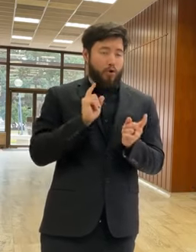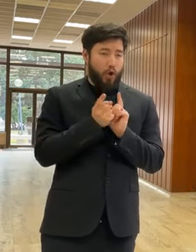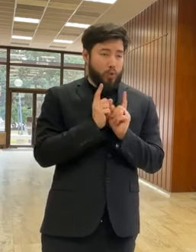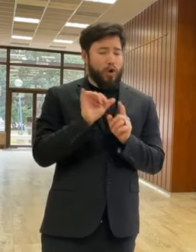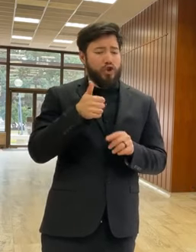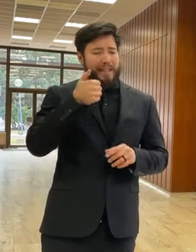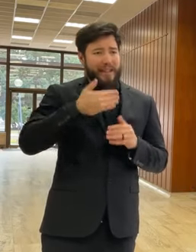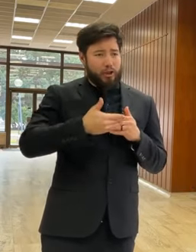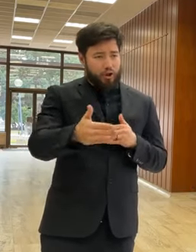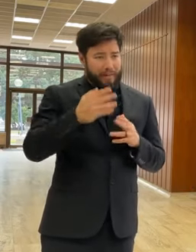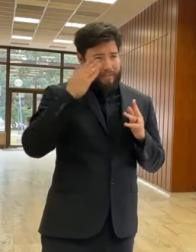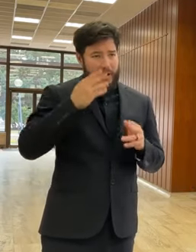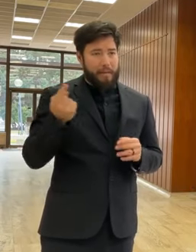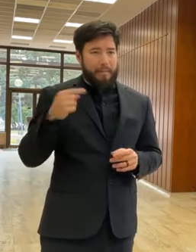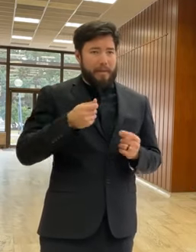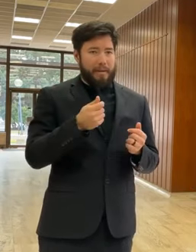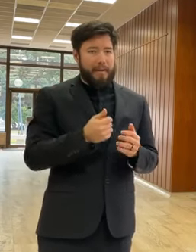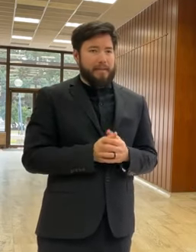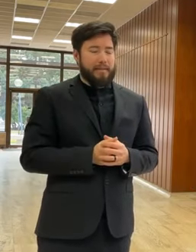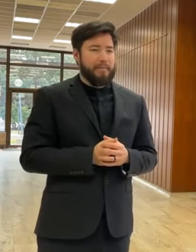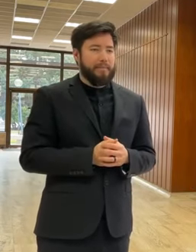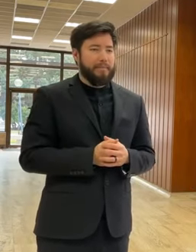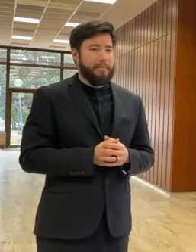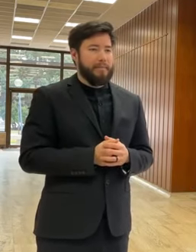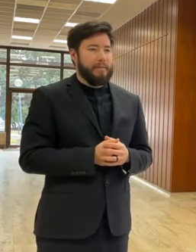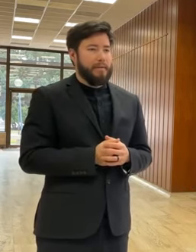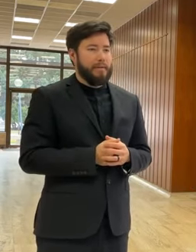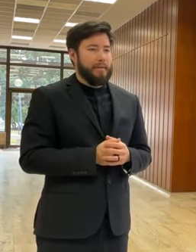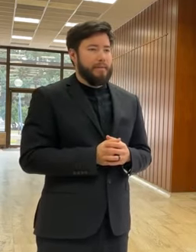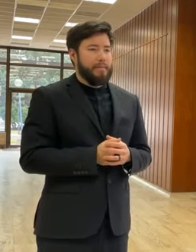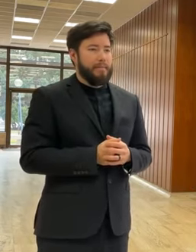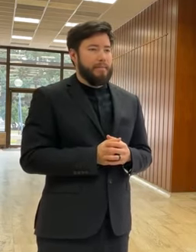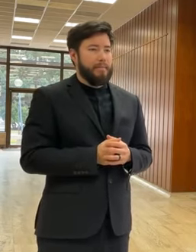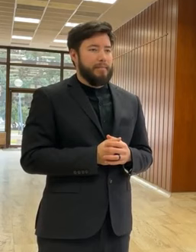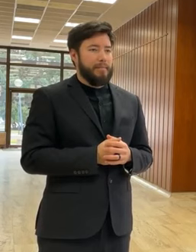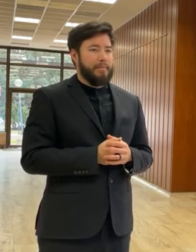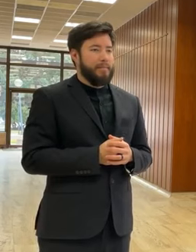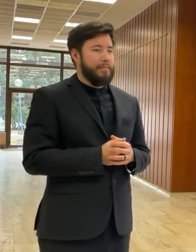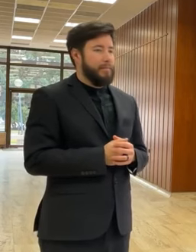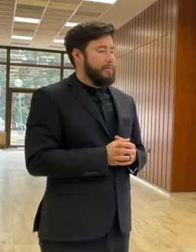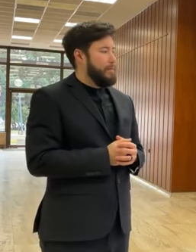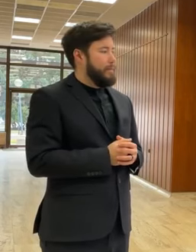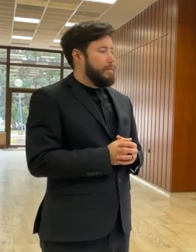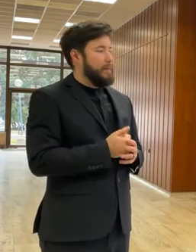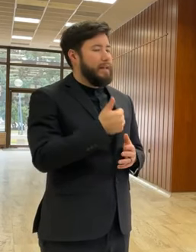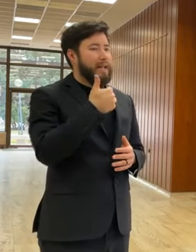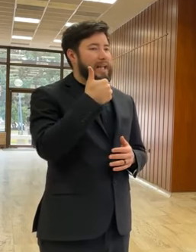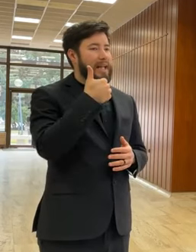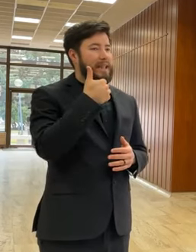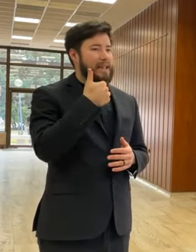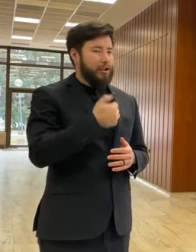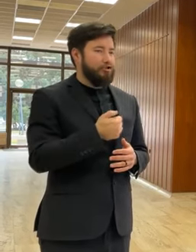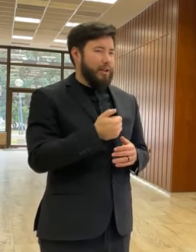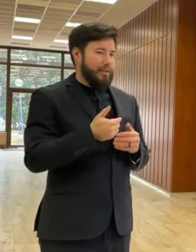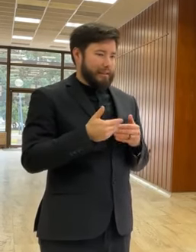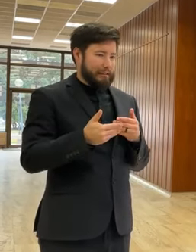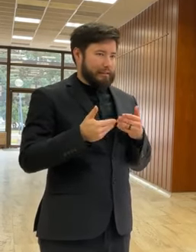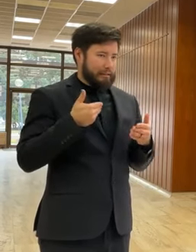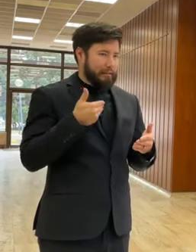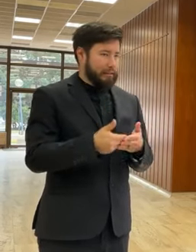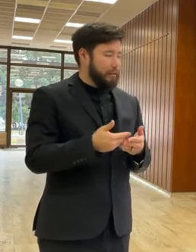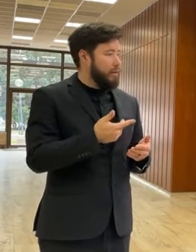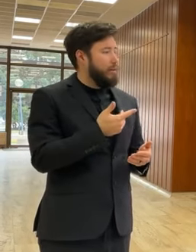termín, tie peniaze prídu. Keby sa to naozaj stalo, týždeň je naozaj krátky čas a videli sme už aj také veci, že sa naozaj peniaze